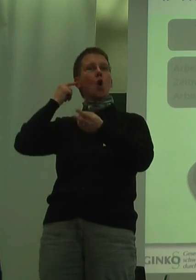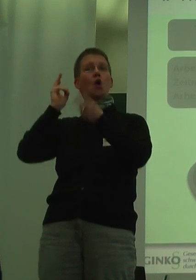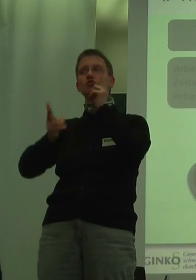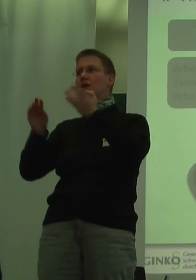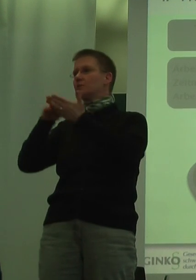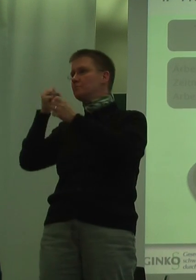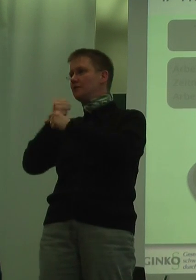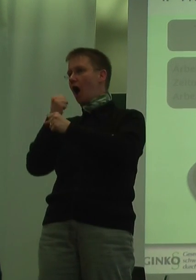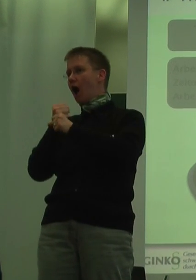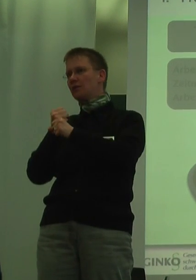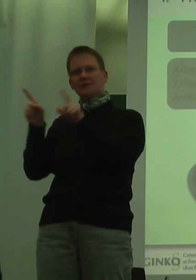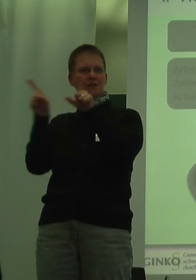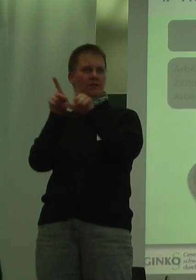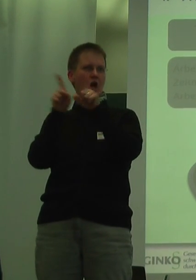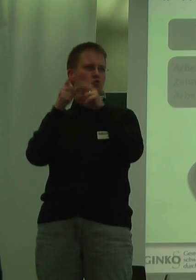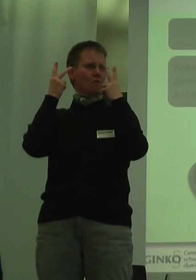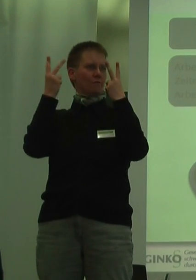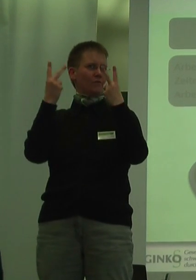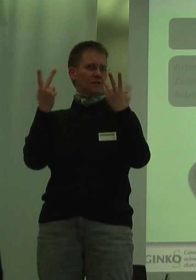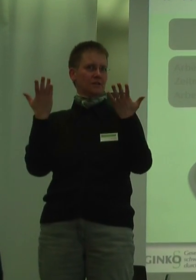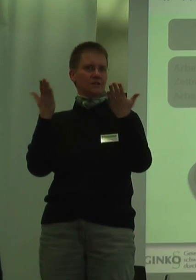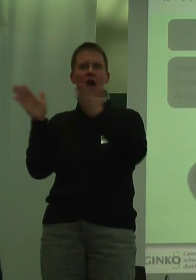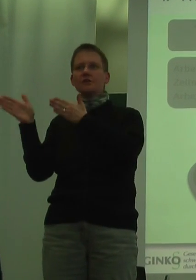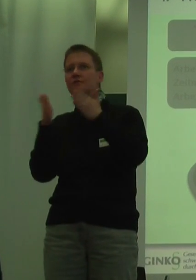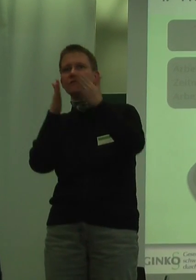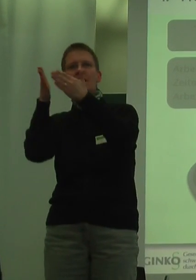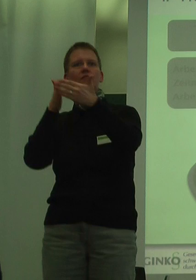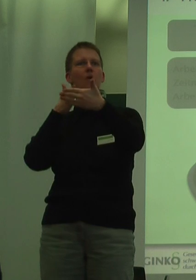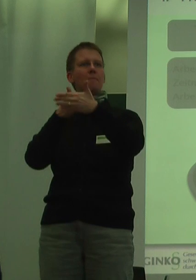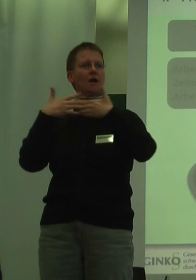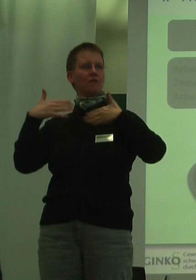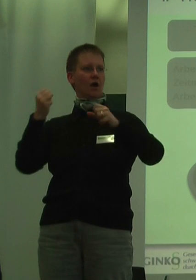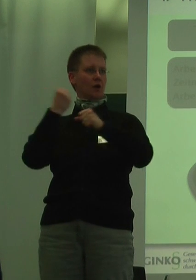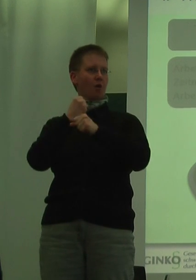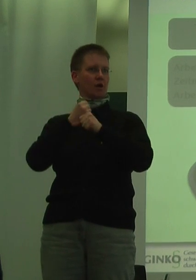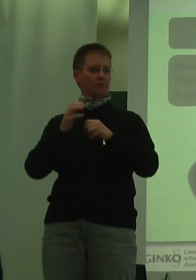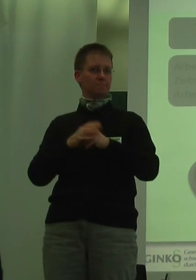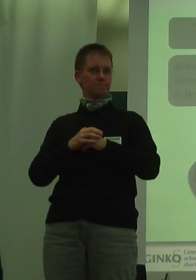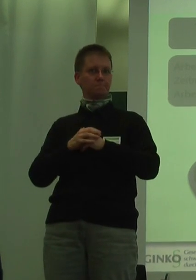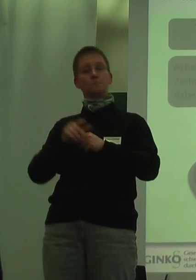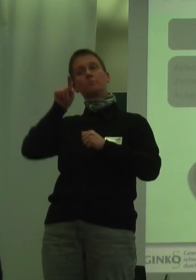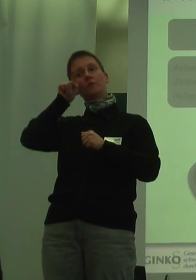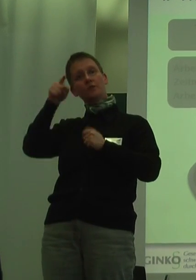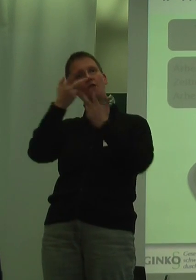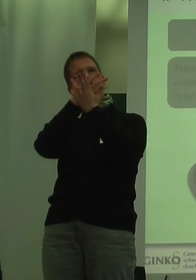ist ein ebenso wichtiges Instrument auf dem Weg zum barrierefreien Arbeitsplatz. Auch davon haben wir schon einiges gehört.